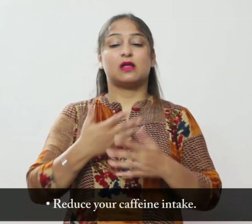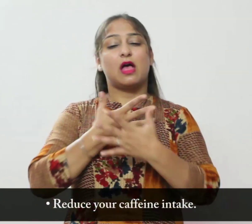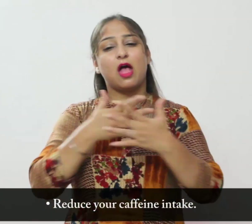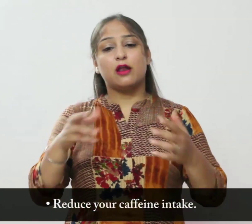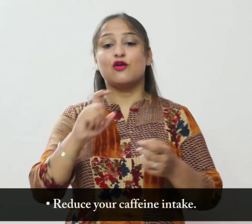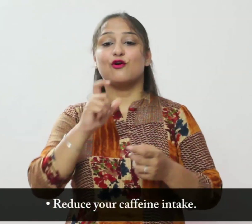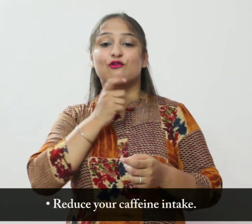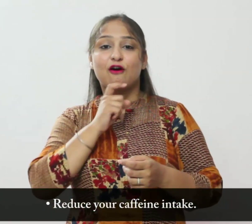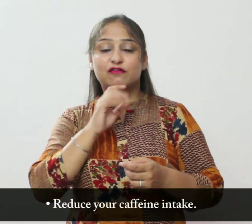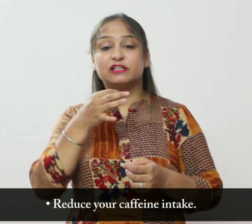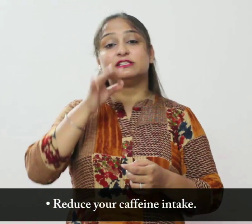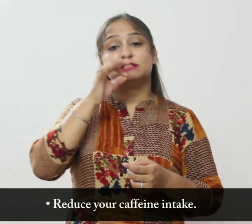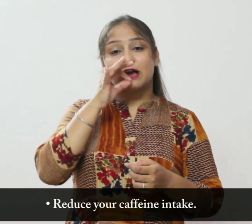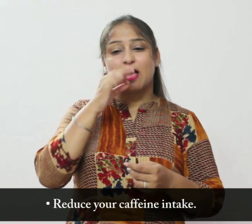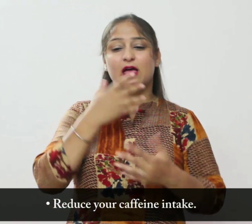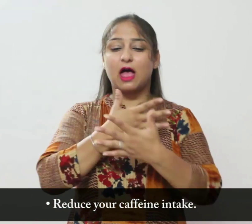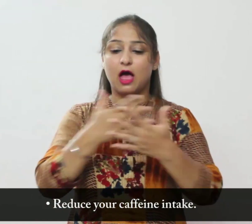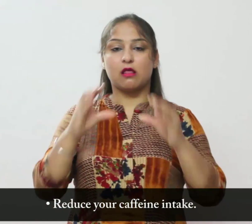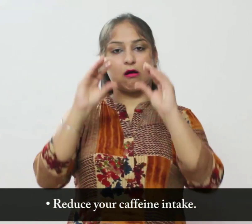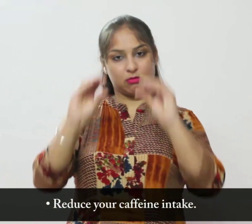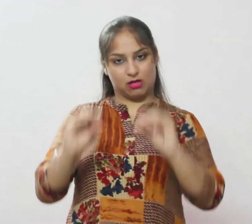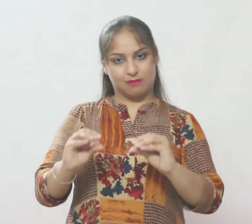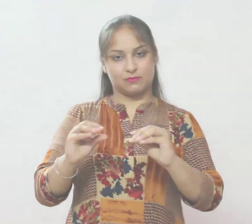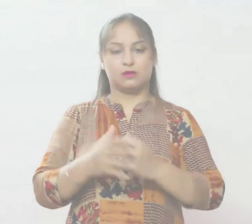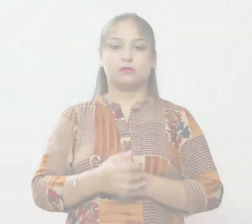अपने कैफीन का सेवन कम करें।